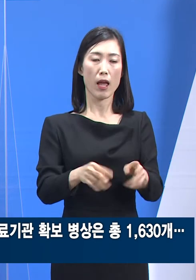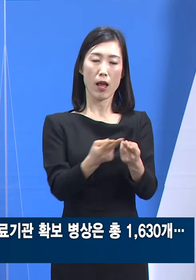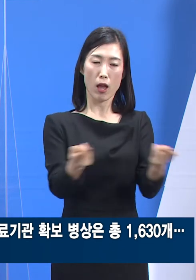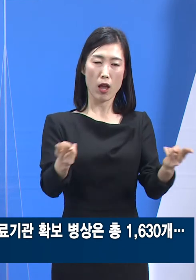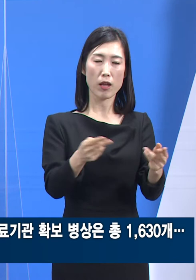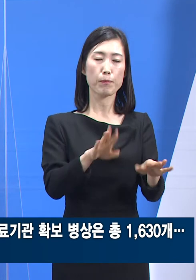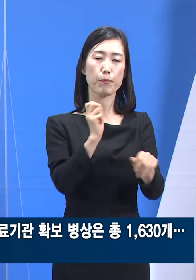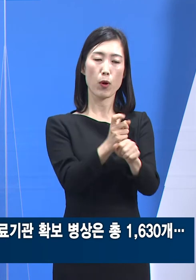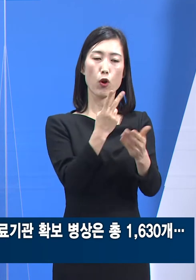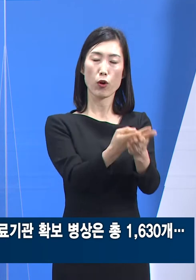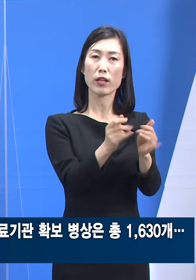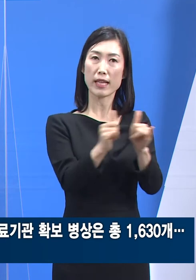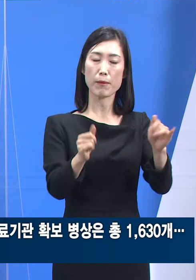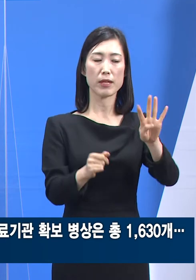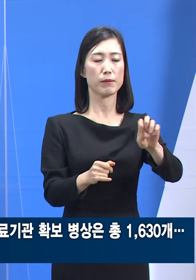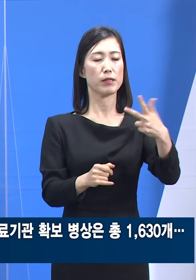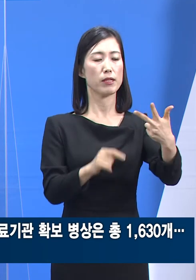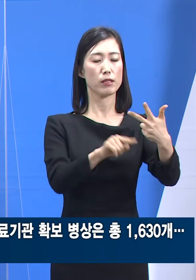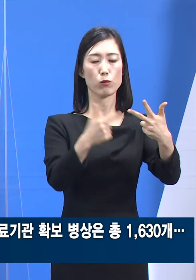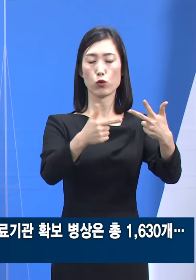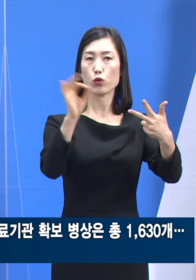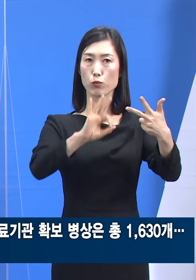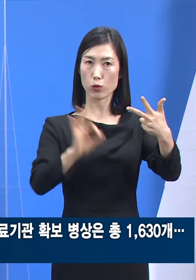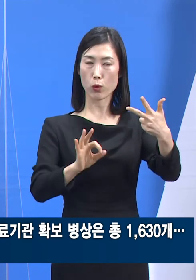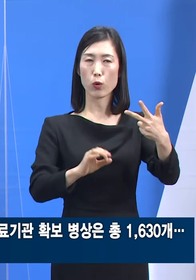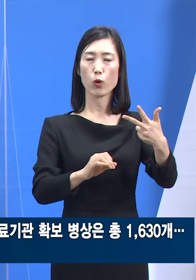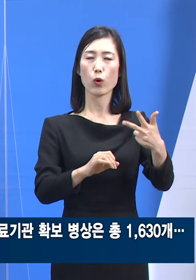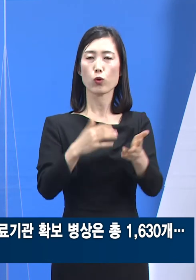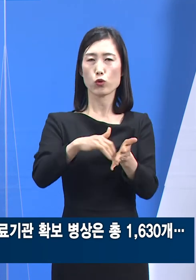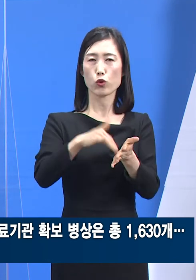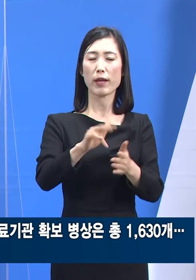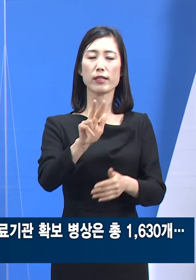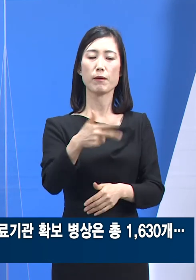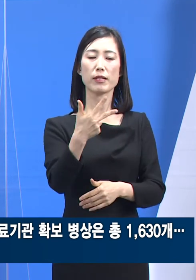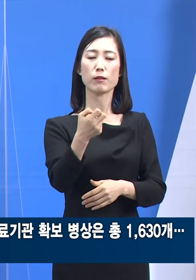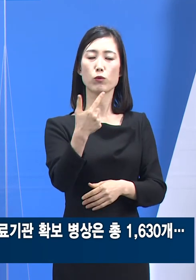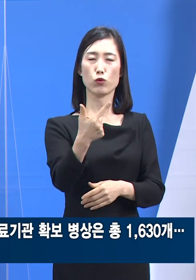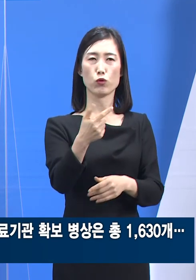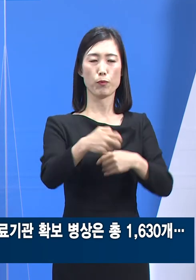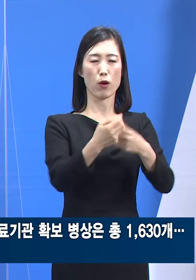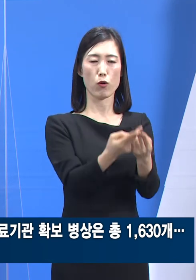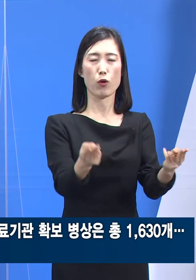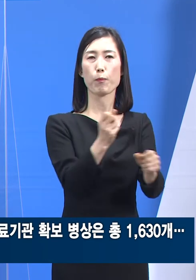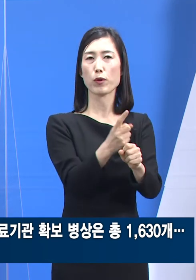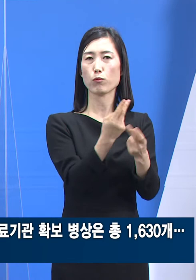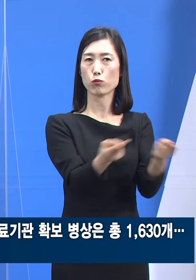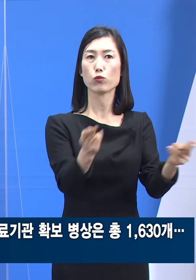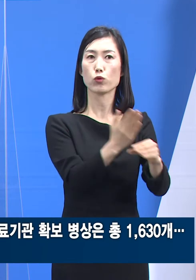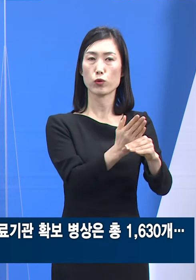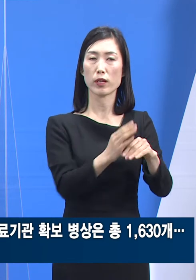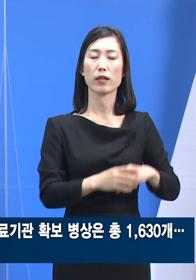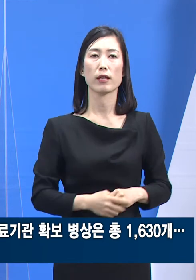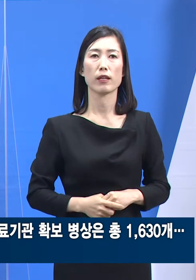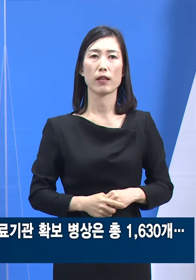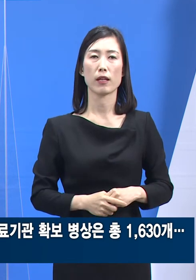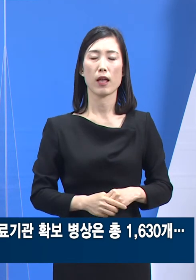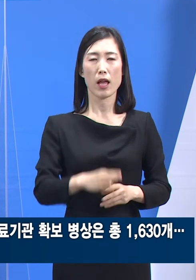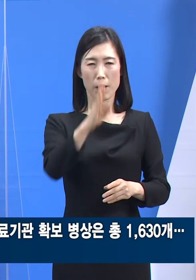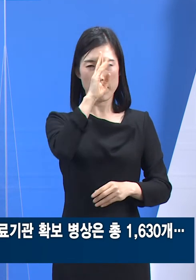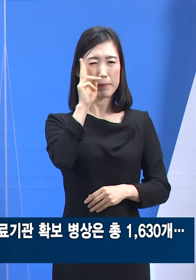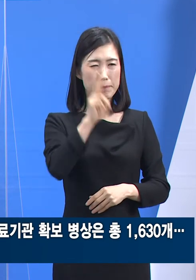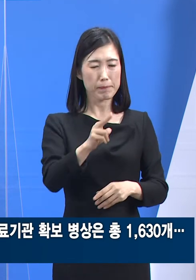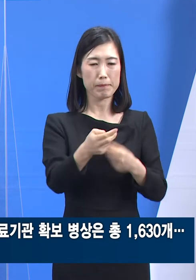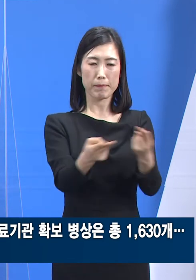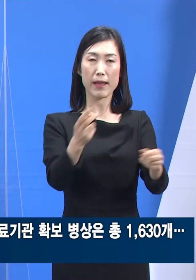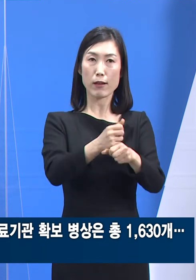가동률은 47.6%로 P776개 병상을 사용하고 있습니다. 중증환자